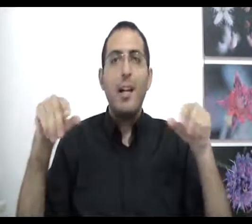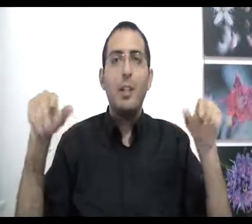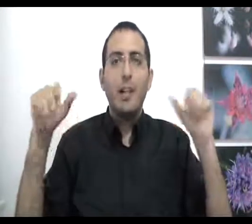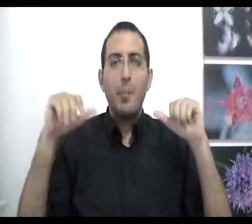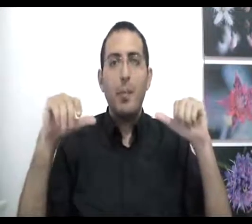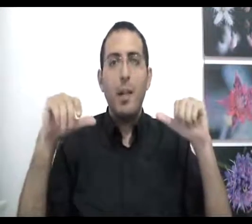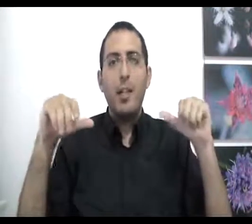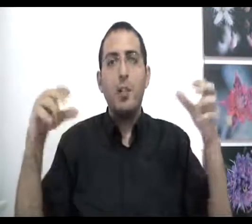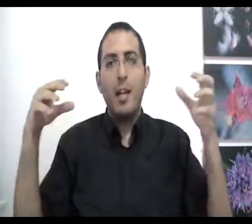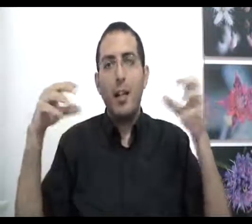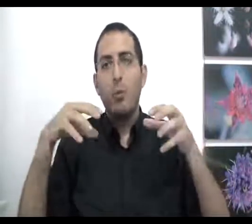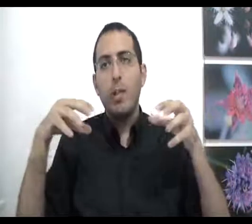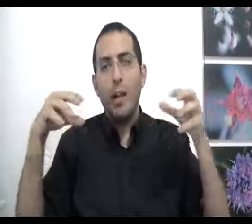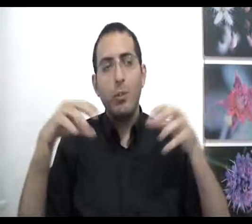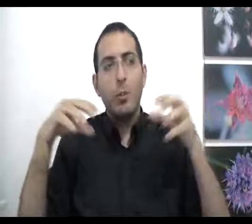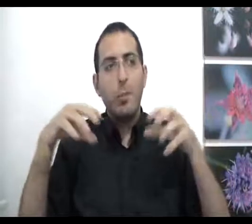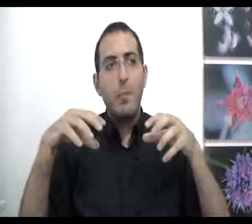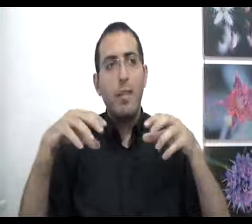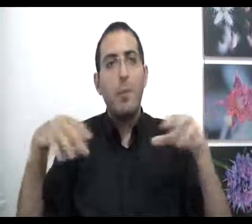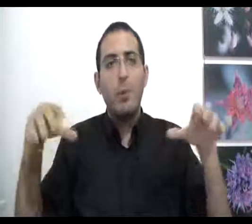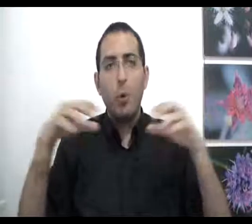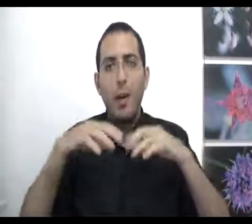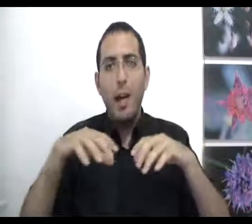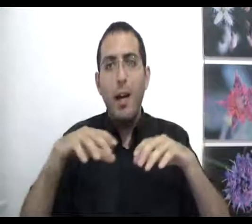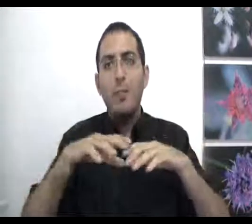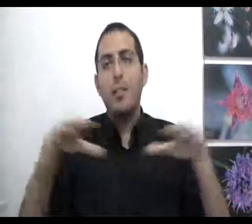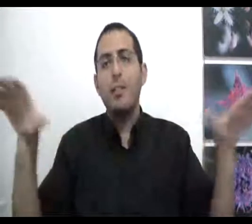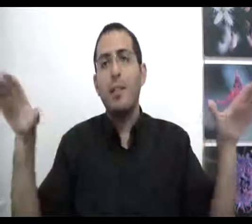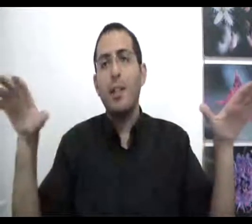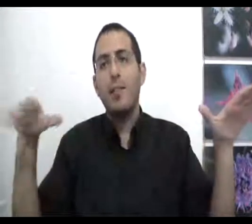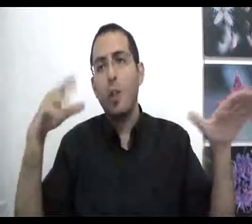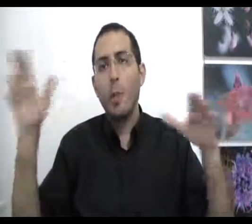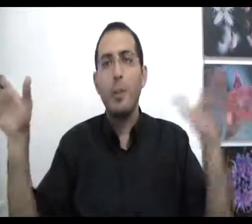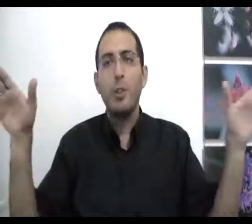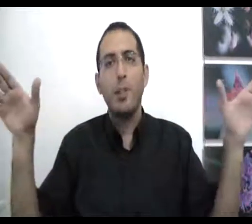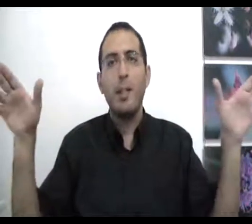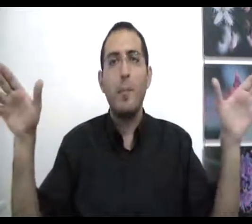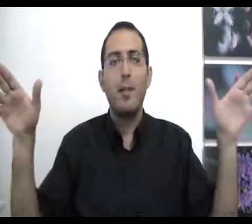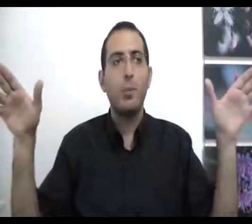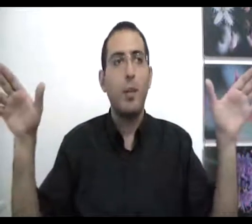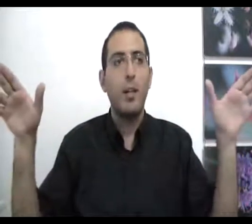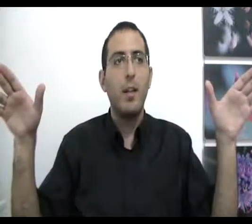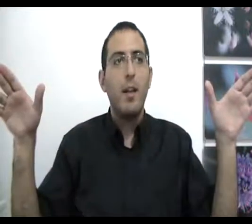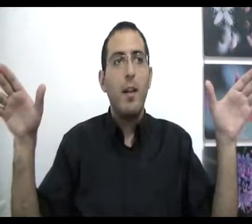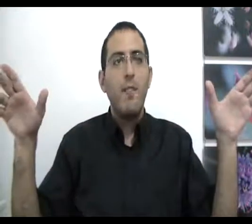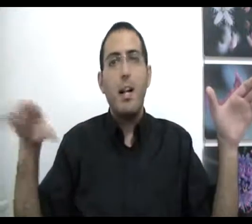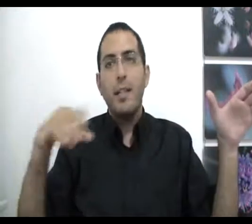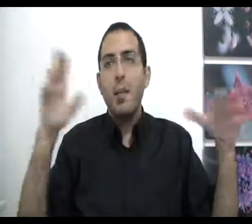השקט הפנימי של האחדות הרצונות הפנימית כי בתוכך אתה יודע שזה אחד וזה לא באמת משנה ימינה או שמאלה והימינה